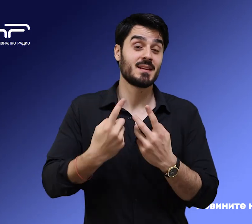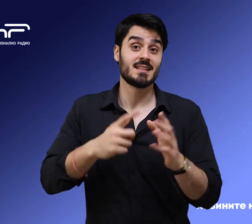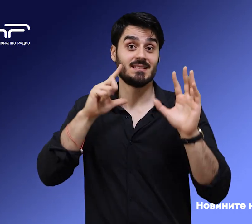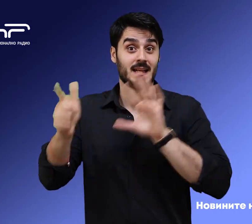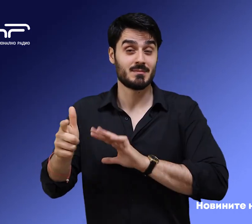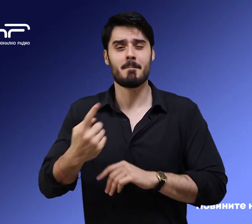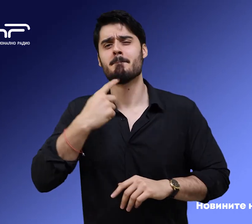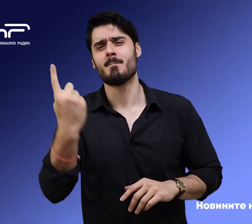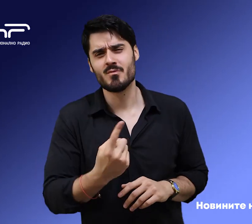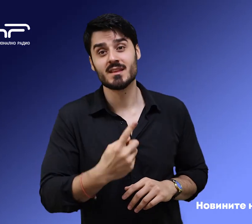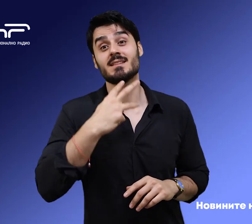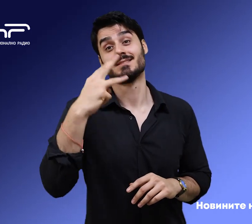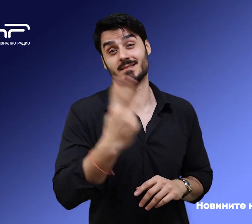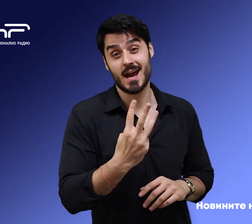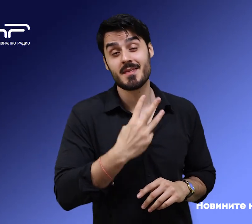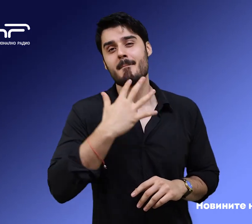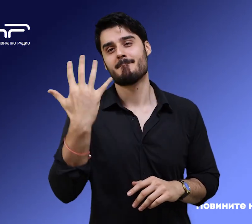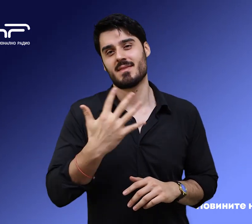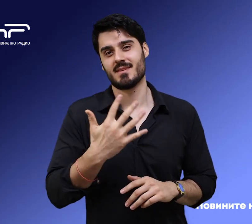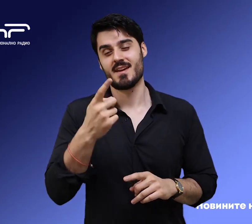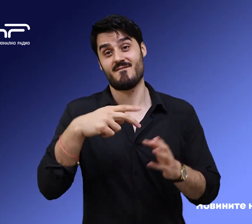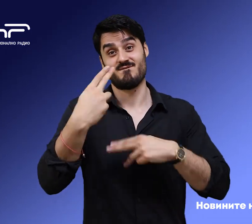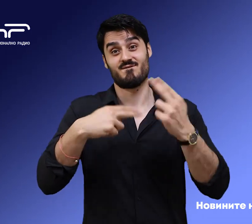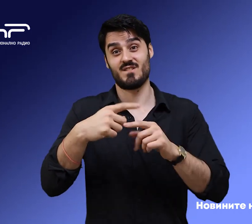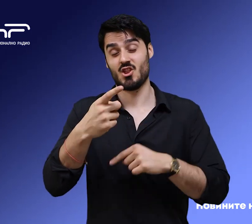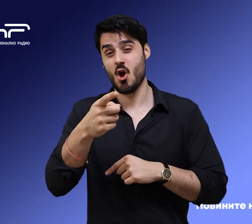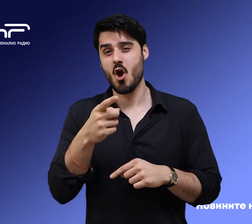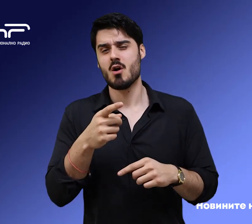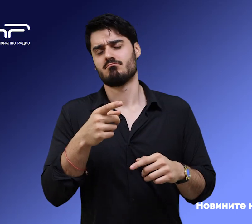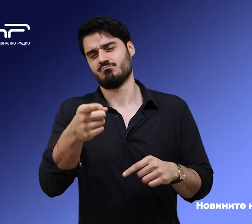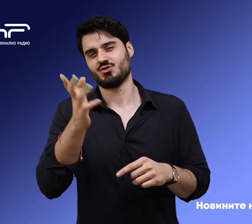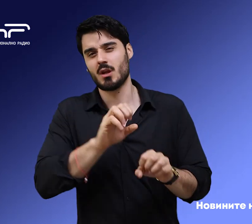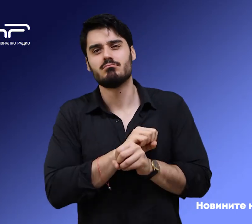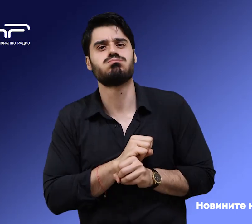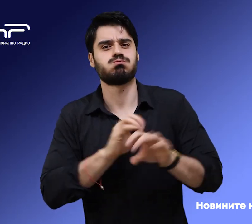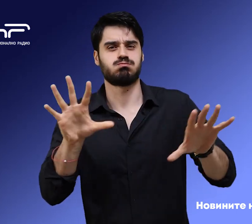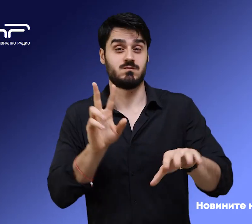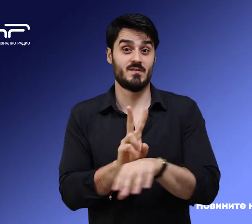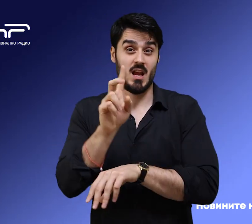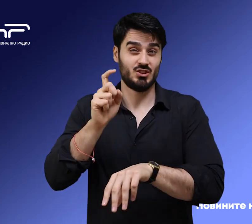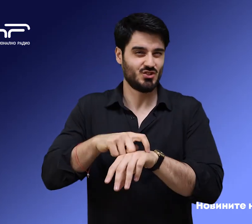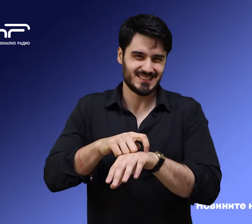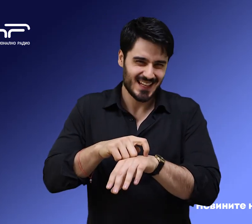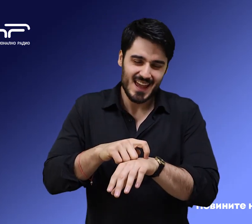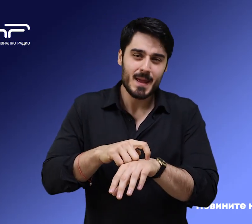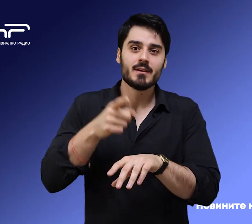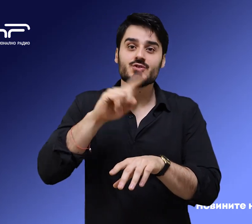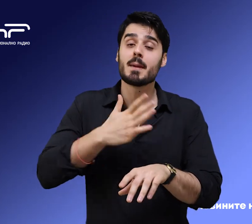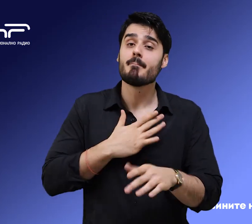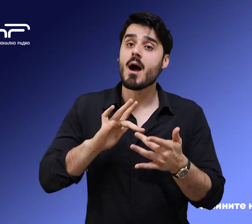понеделник, среда и петък. Видеото с жестомимичен превод на обедния осведомителен бюлетин в 12 часа ще бъде достъпно на интернет